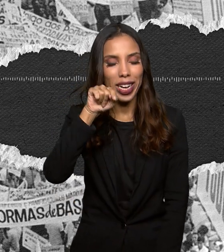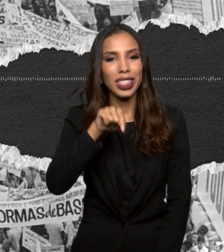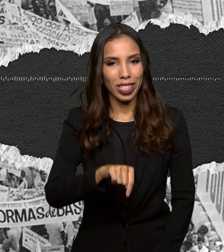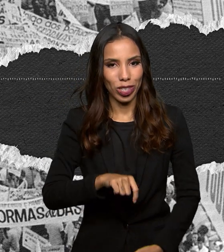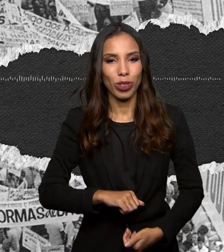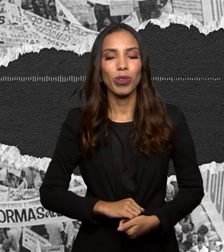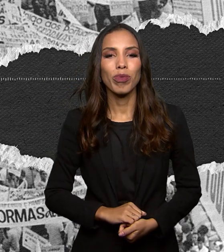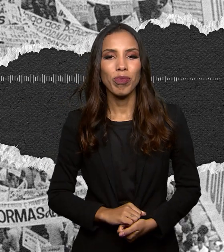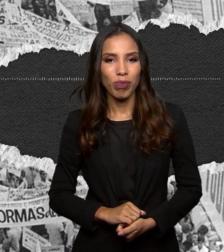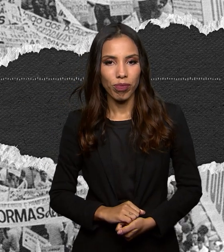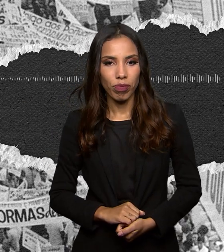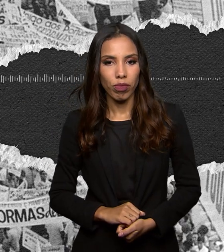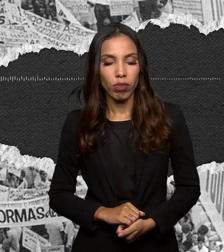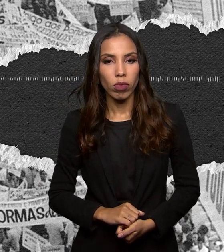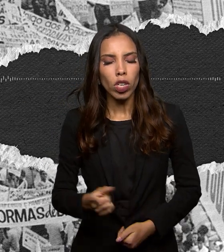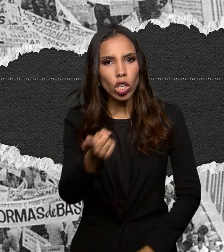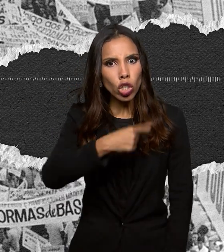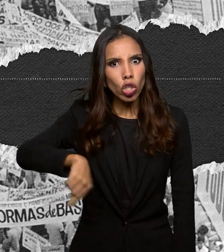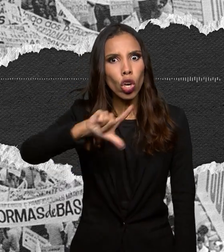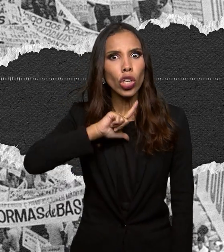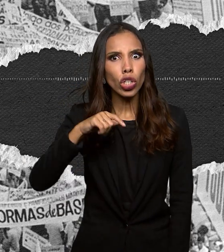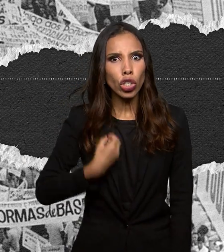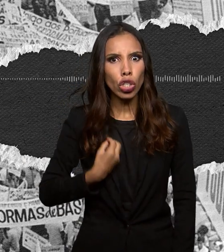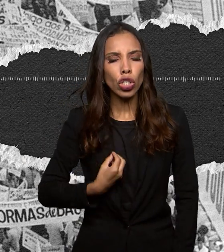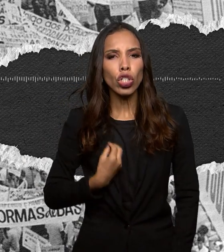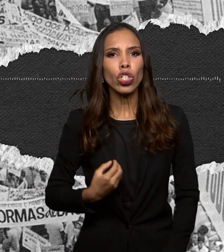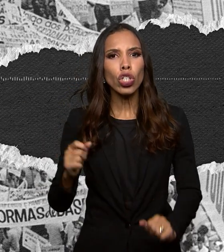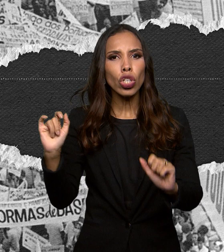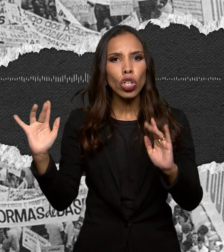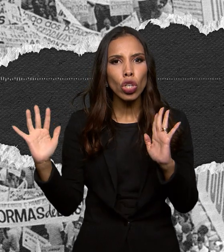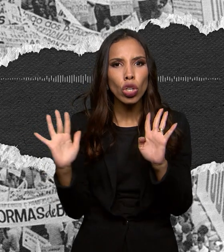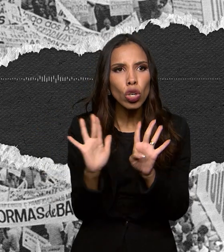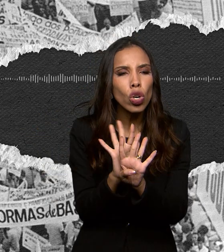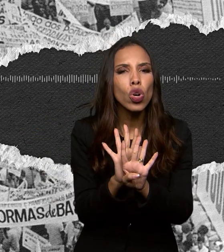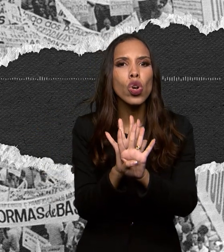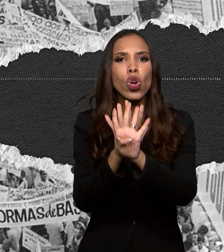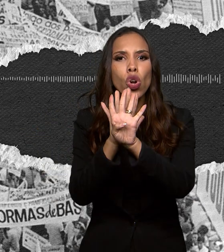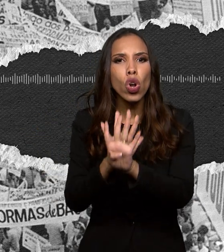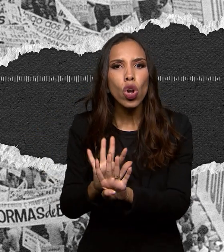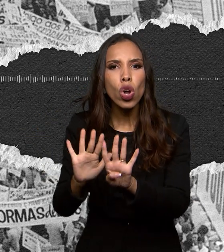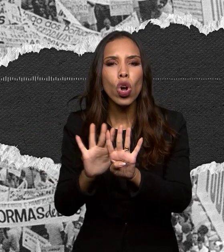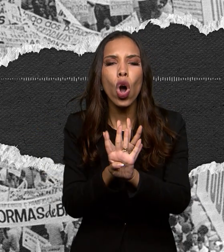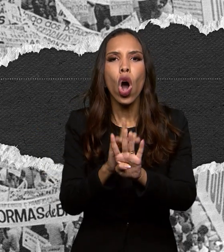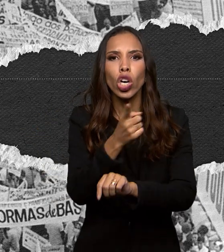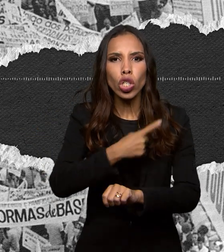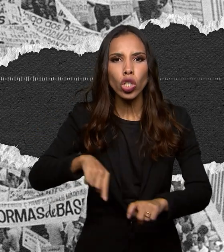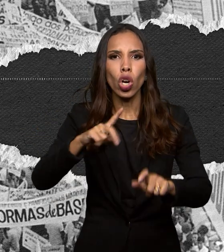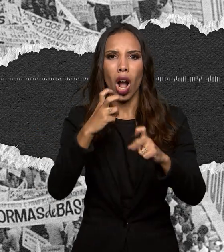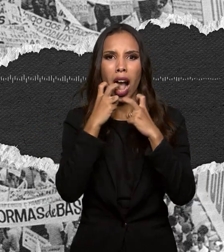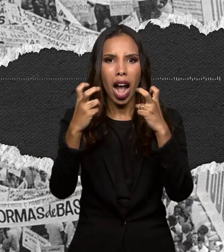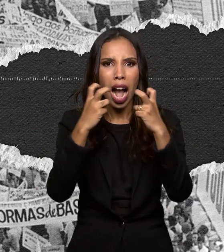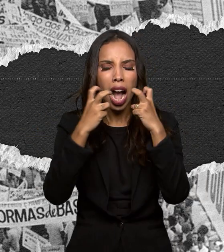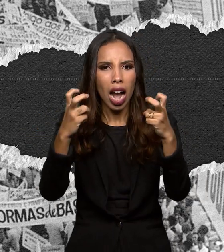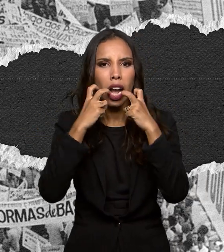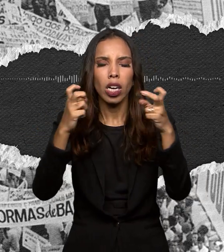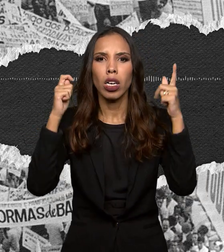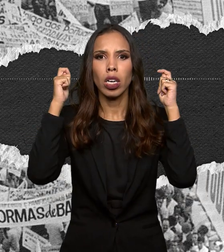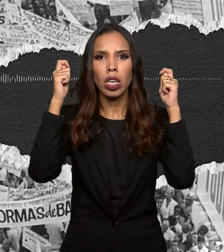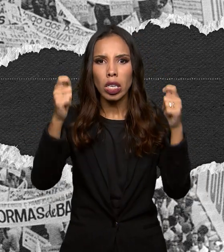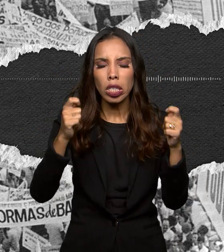E nós estávamos lá, no meio do povo, confrontando, gritando palavras de ordem, aquelas coisas. Eu já tinha 20